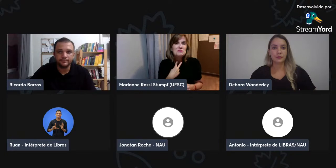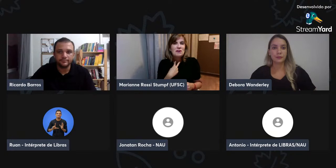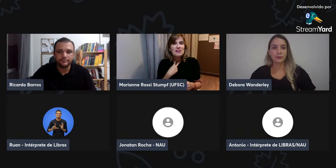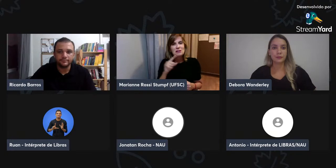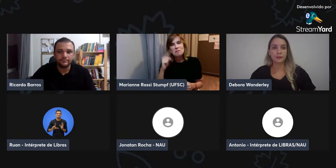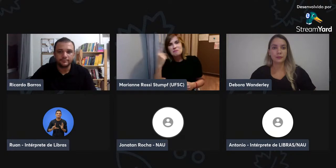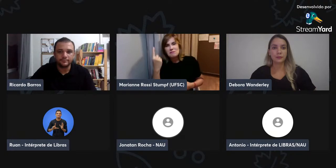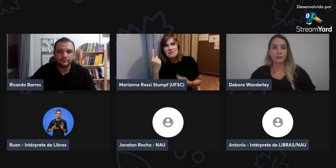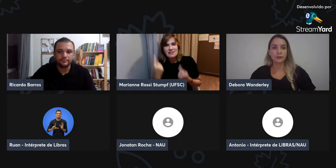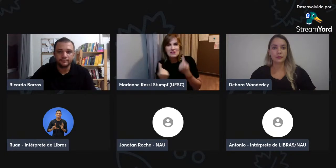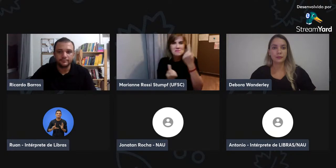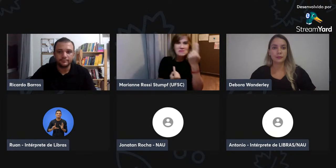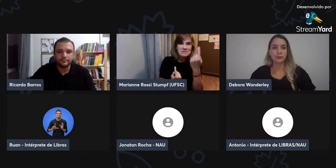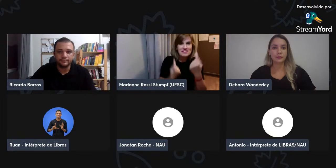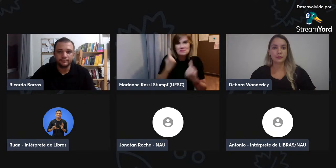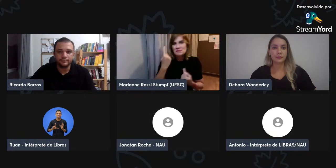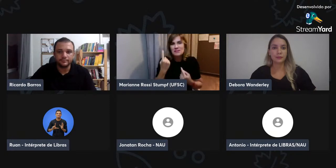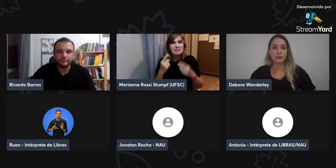juntamente com o português.